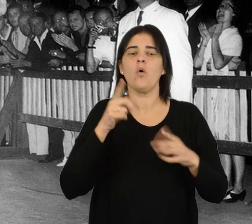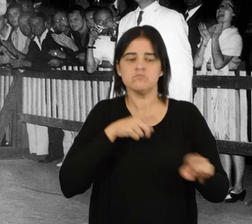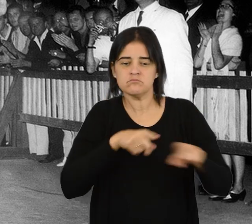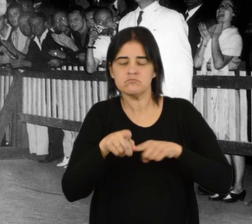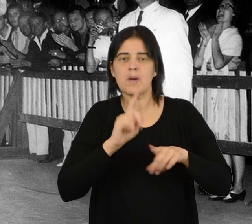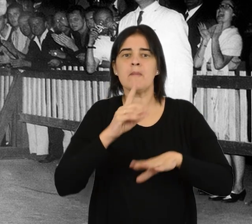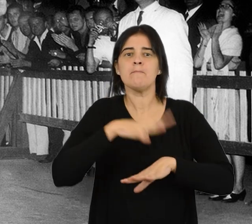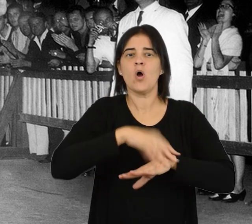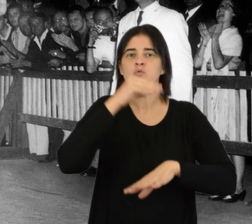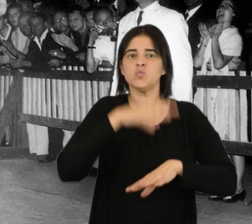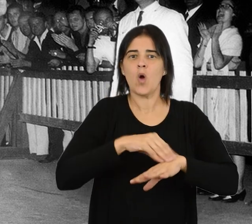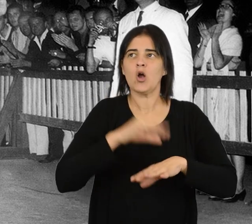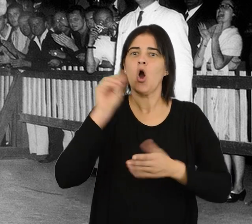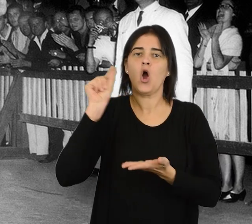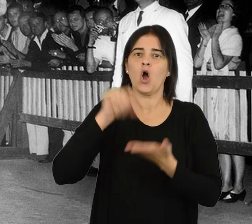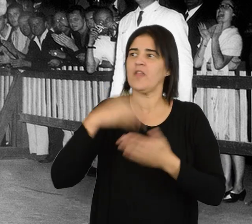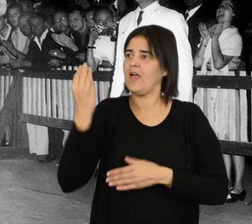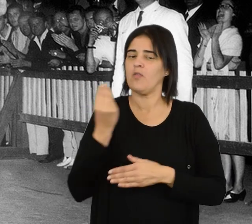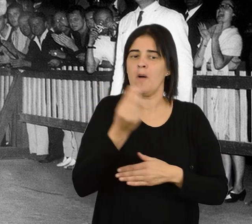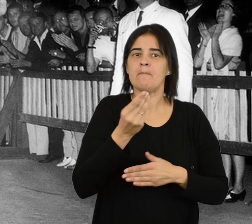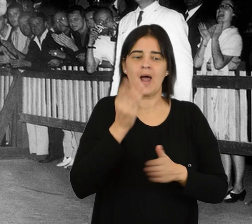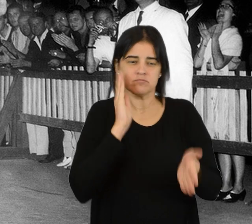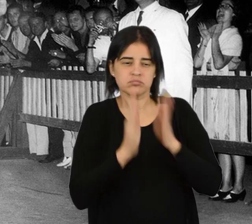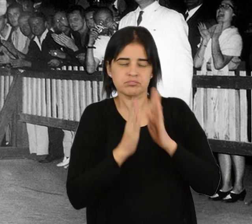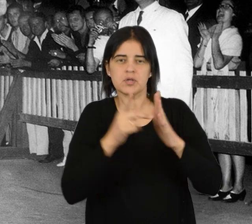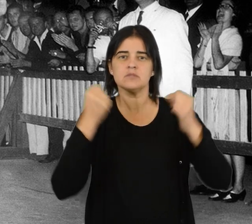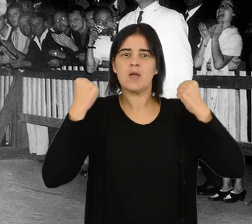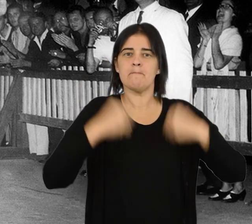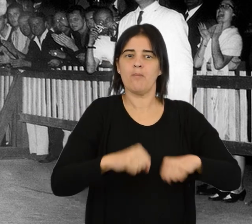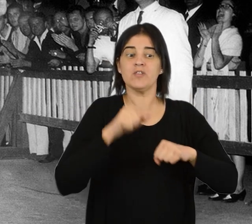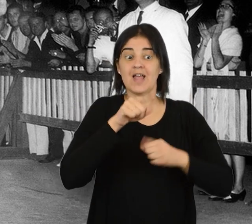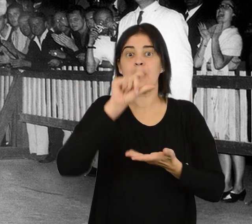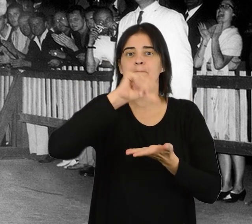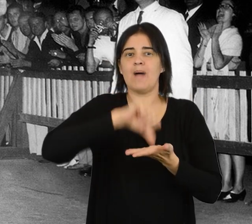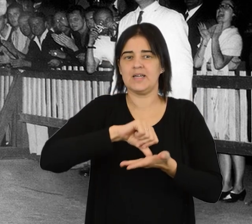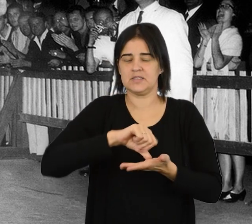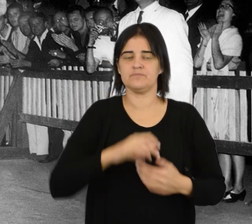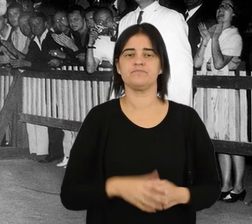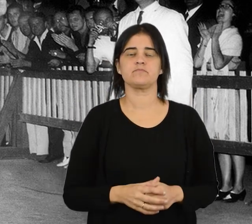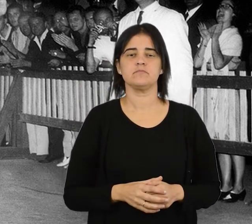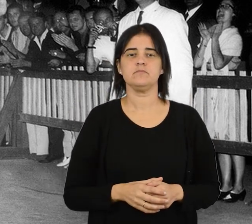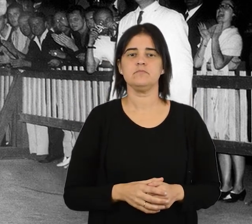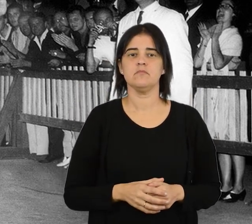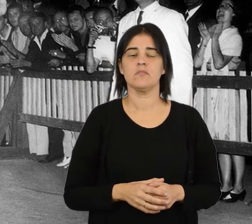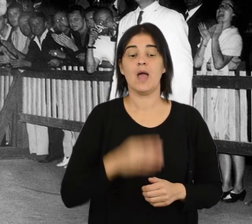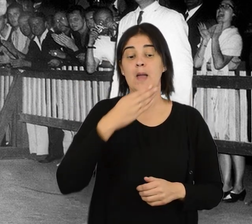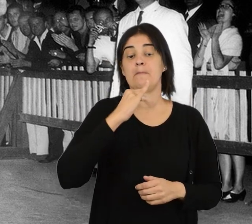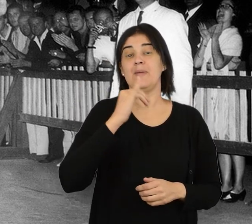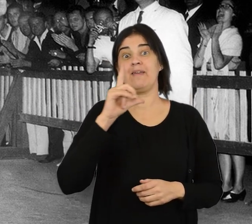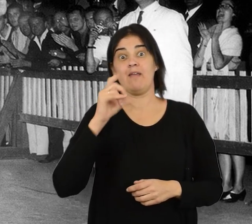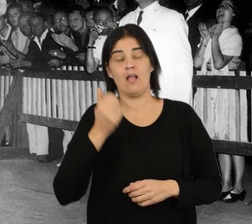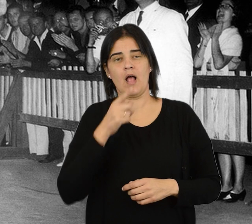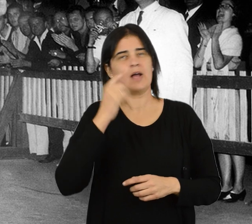entrenador sueco contratado para perfeccionar el deporte en ese país. Viquila se